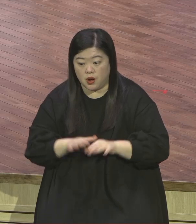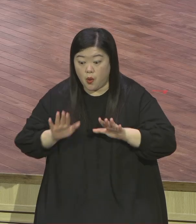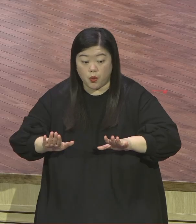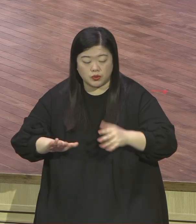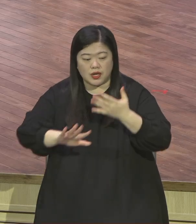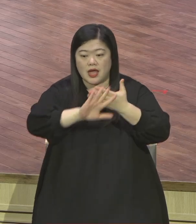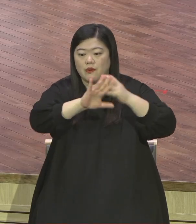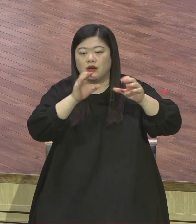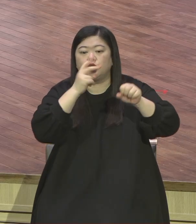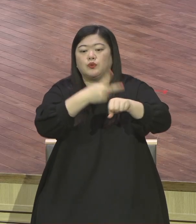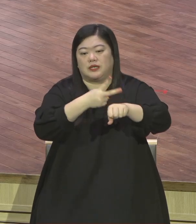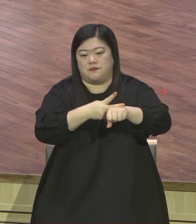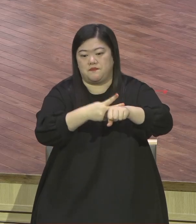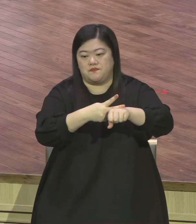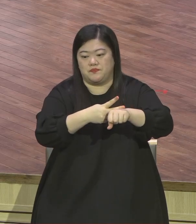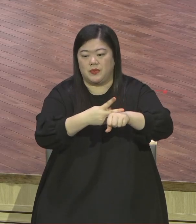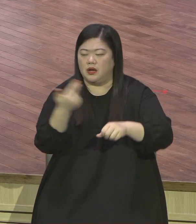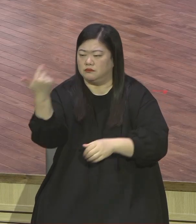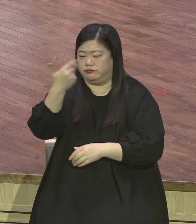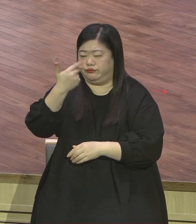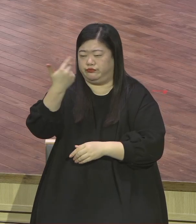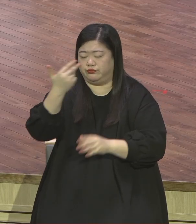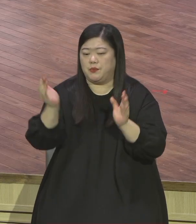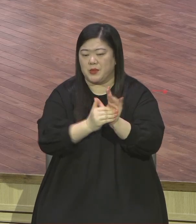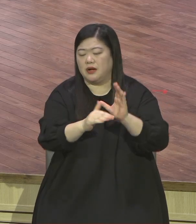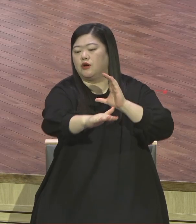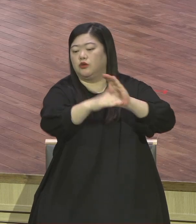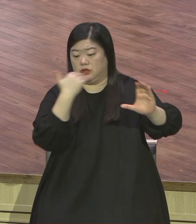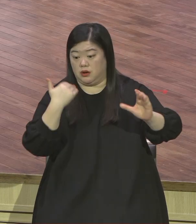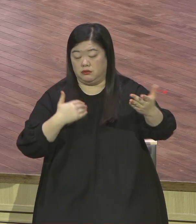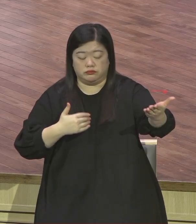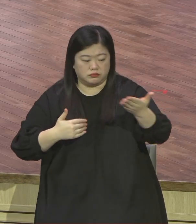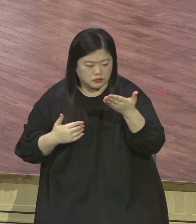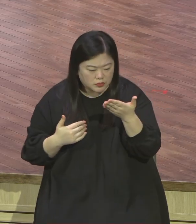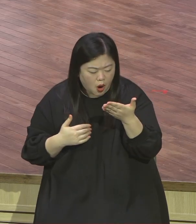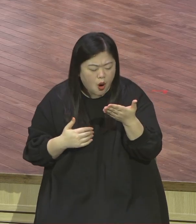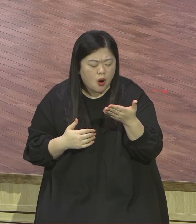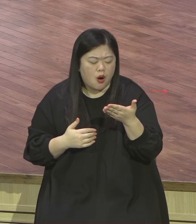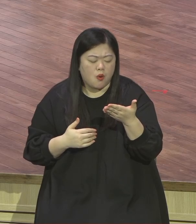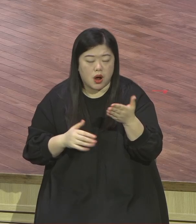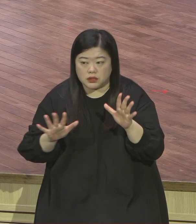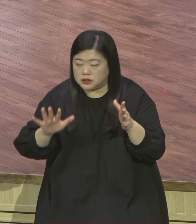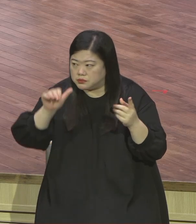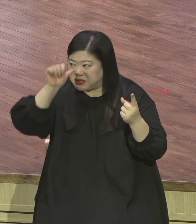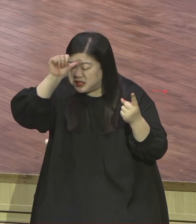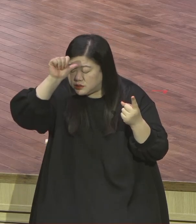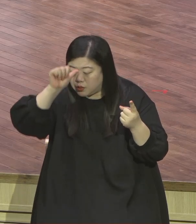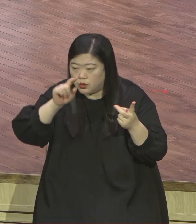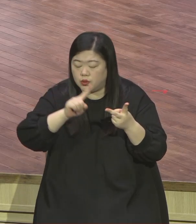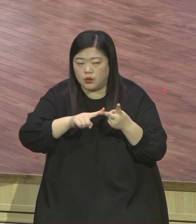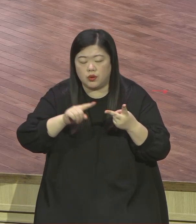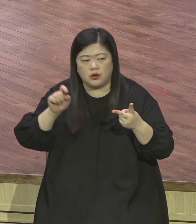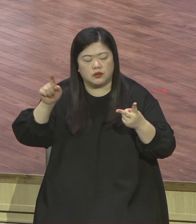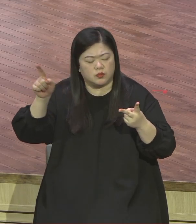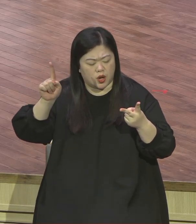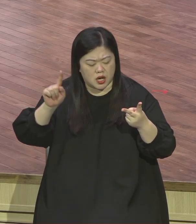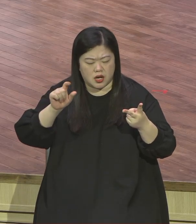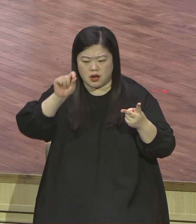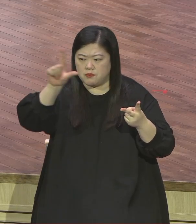막 온라인으로 보내고 여기서 온라인으로 강의하고 거의 듣고 저 인도 저 바리스탄 저 막 우리가 가지도 못하는